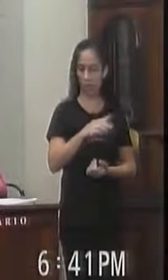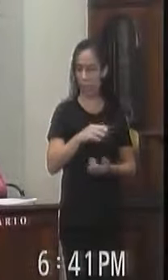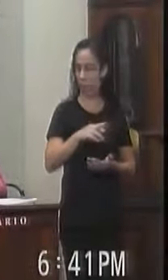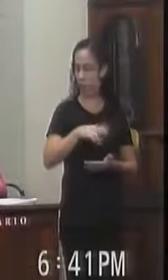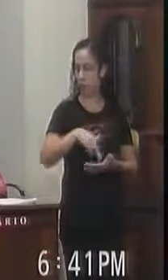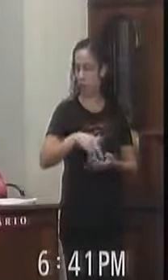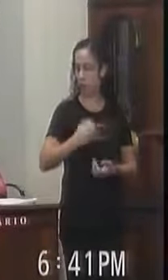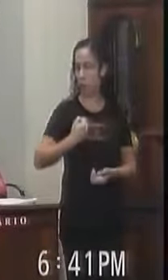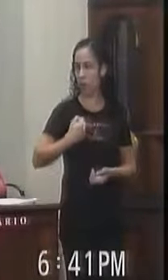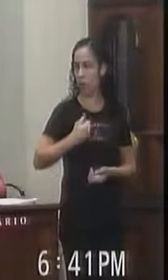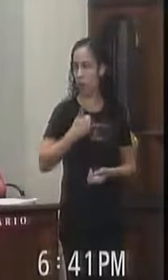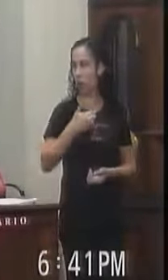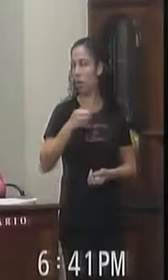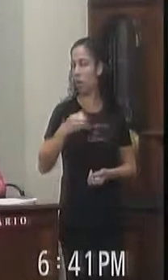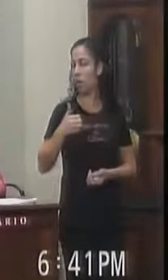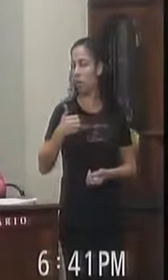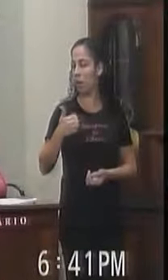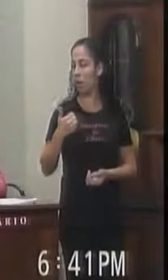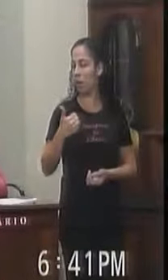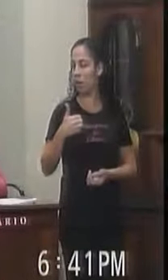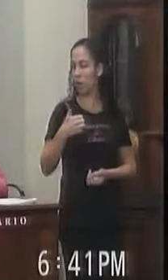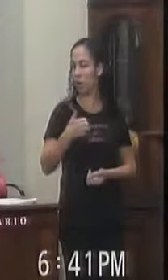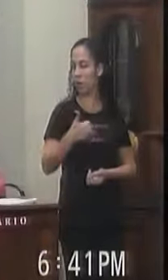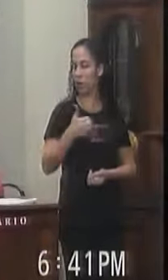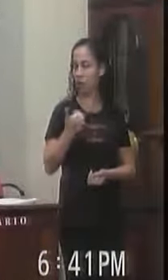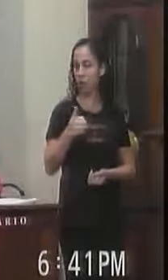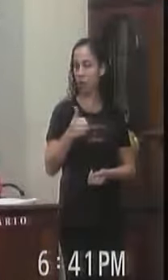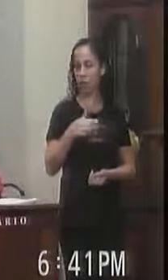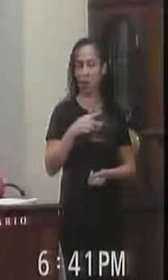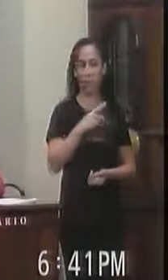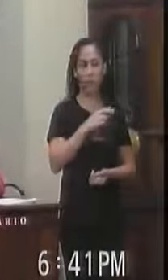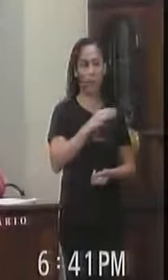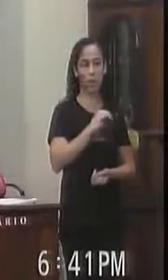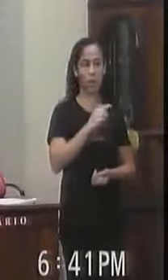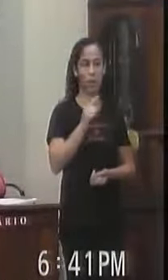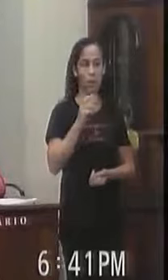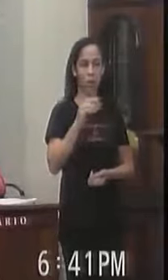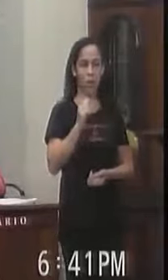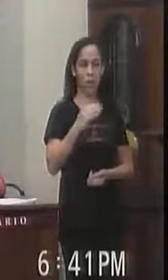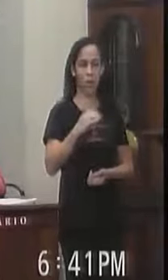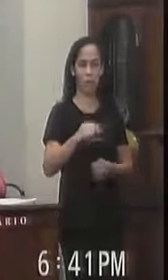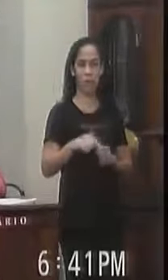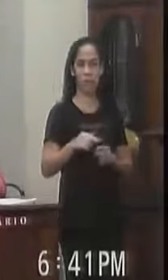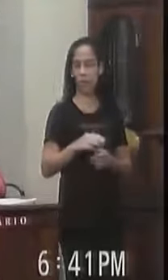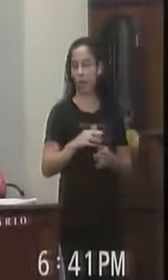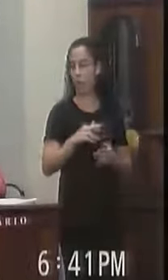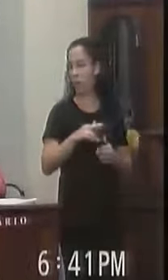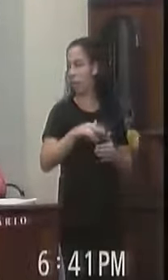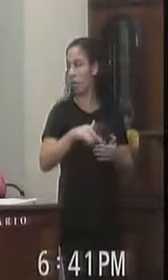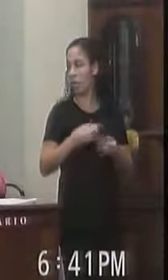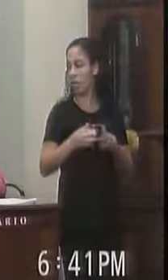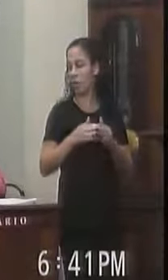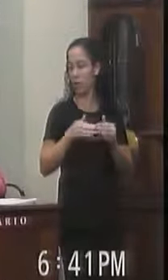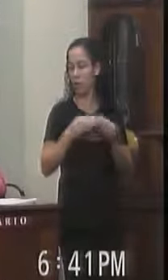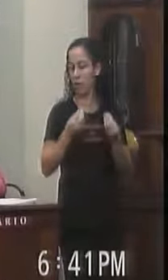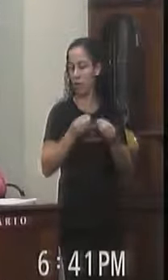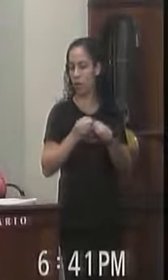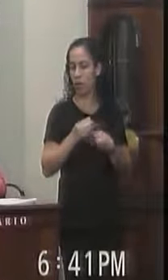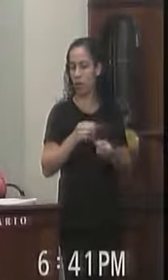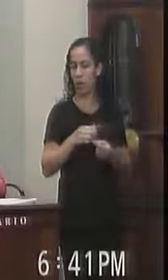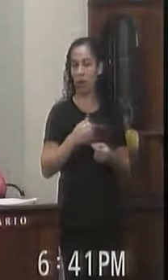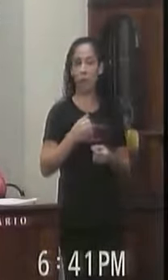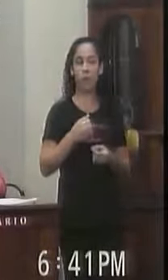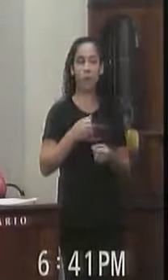Requerimento 111 Do nosso presidente Em exercício Pedro Graça Vereador Pedro Graça No uso das atribuições Da forma